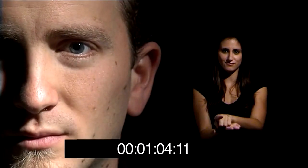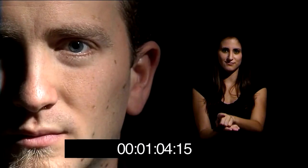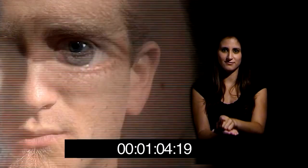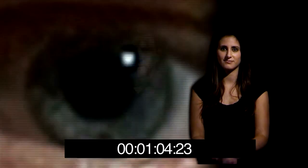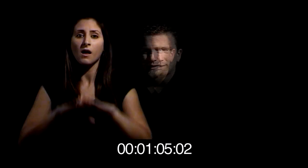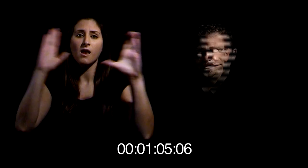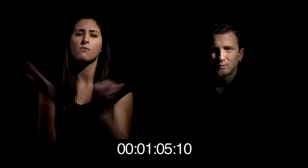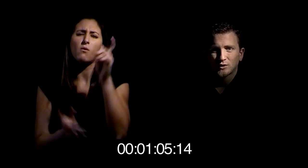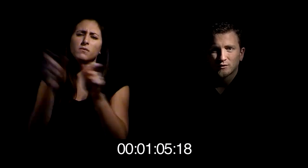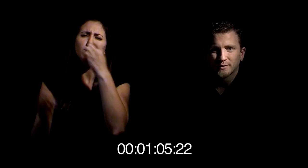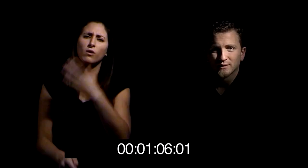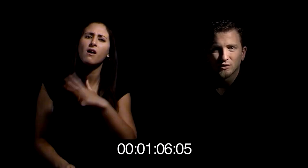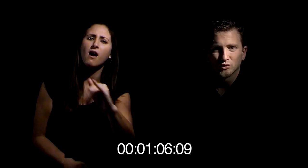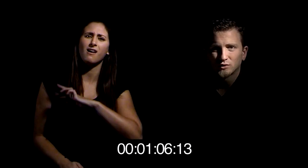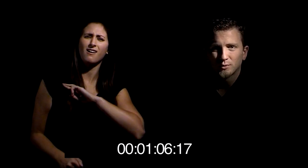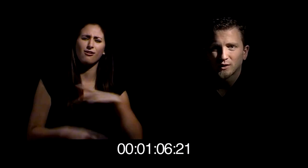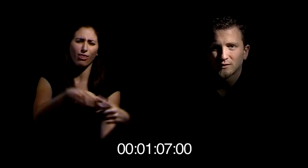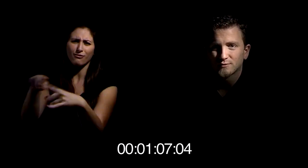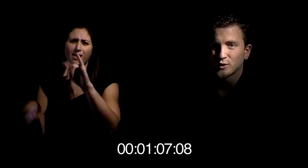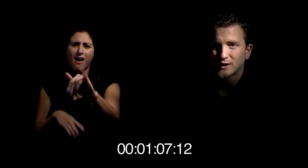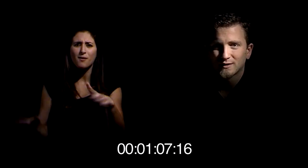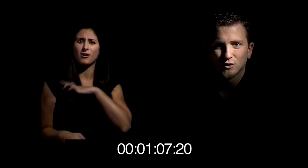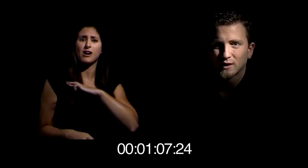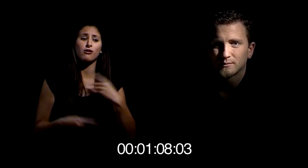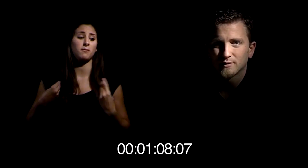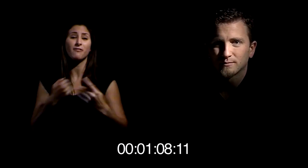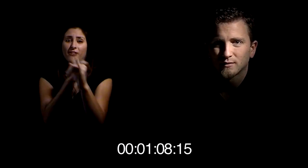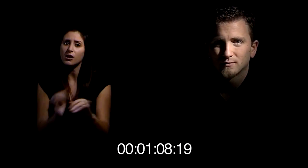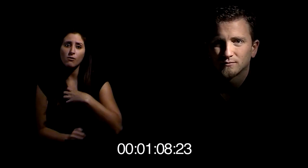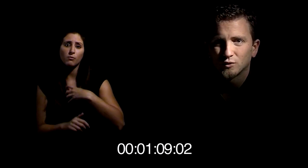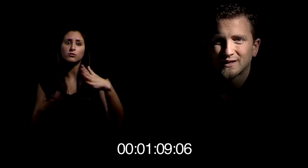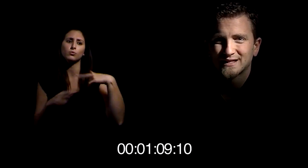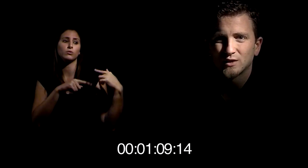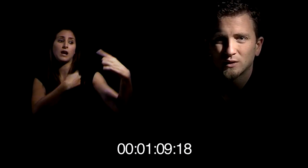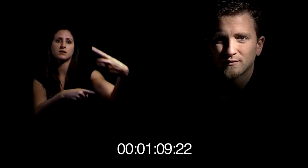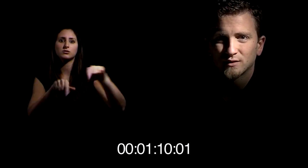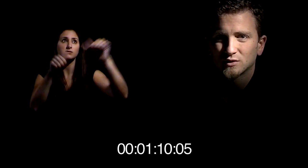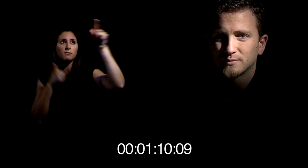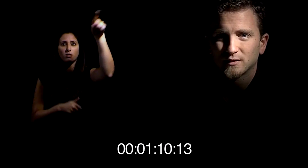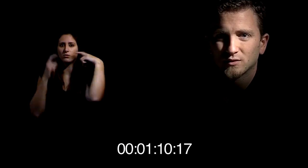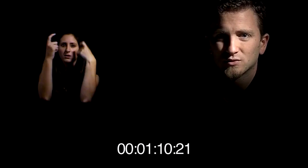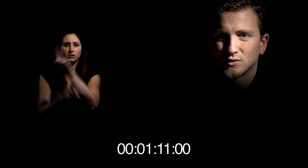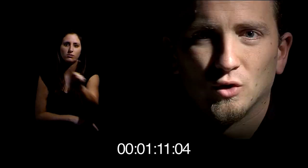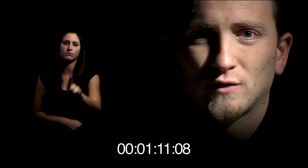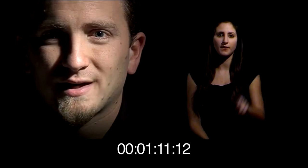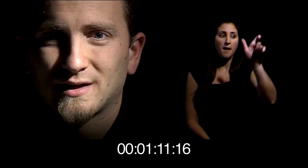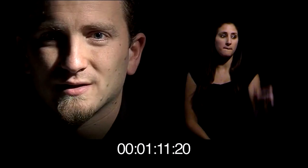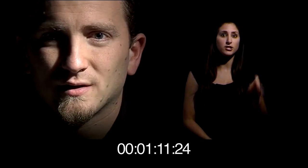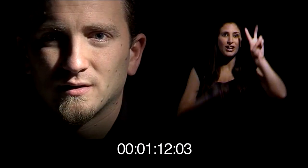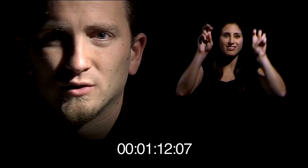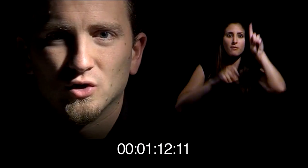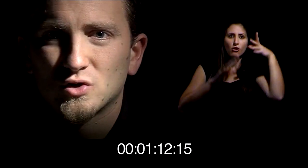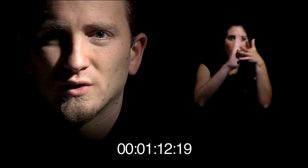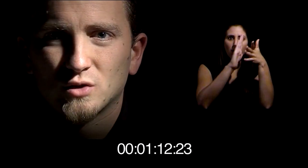serlo. Hay gente buena en todas partes y con todo tipo de creencias, pero hay creencias que no dejan vivir en paz. No dejes que ninguna tradición te separe de Dios. No te dejes